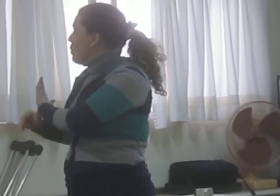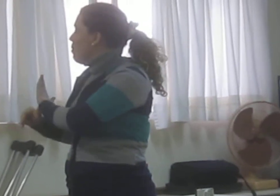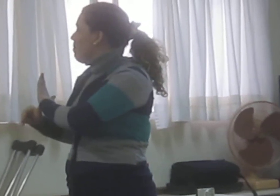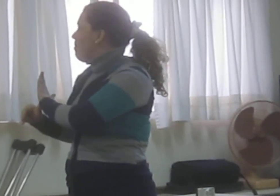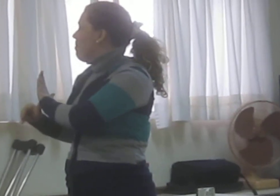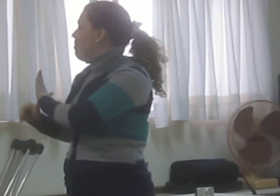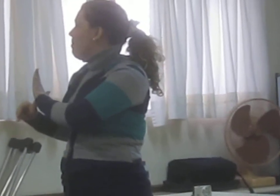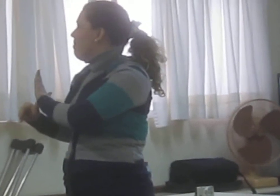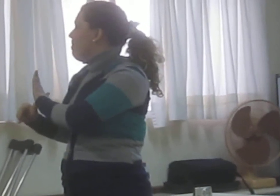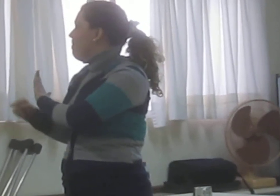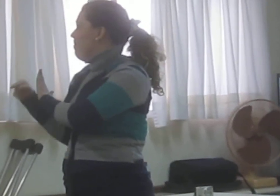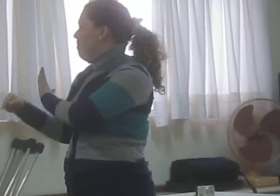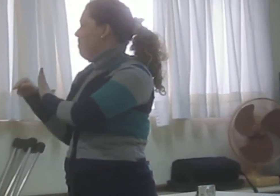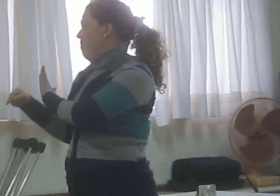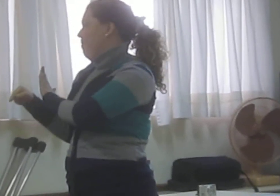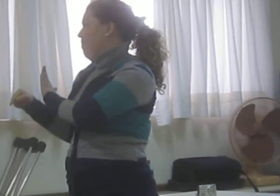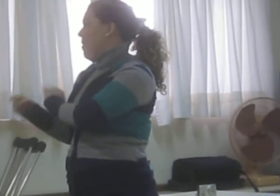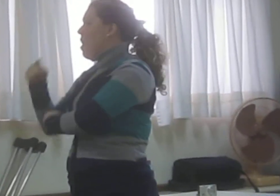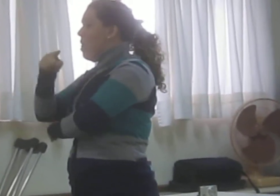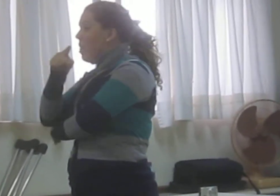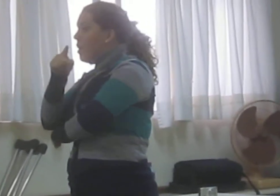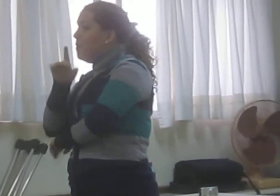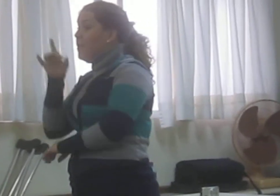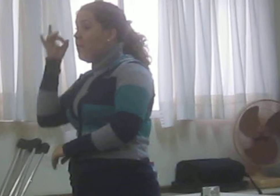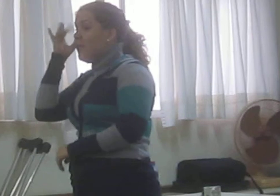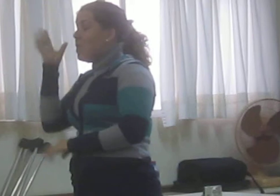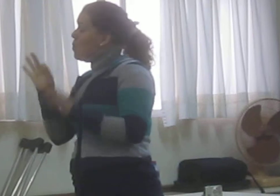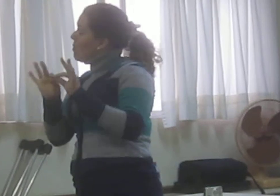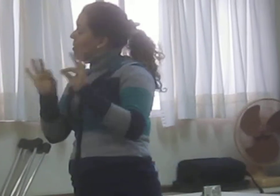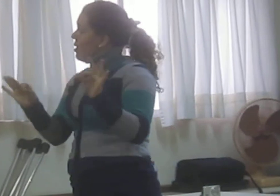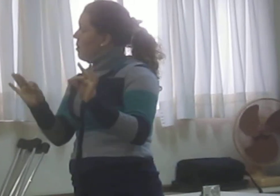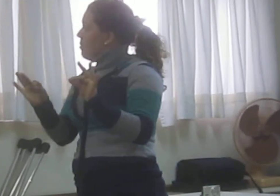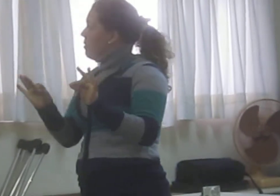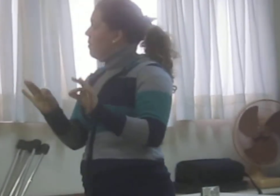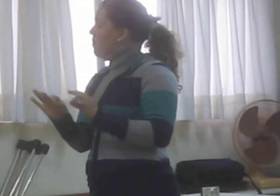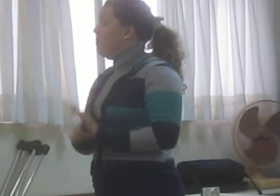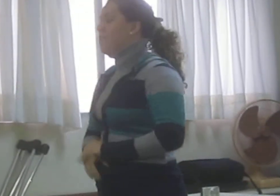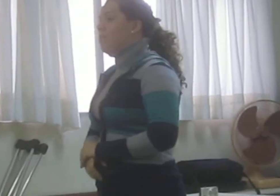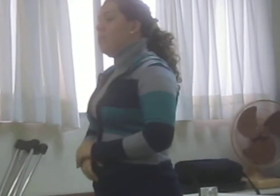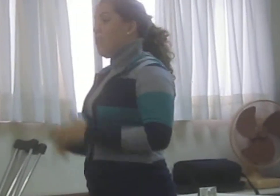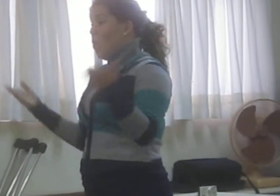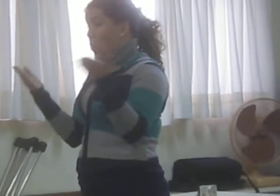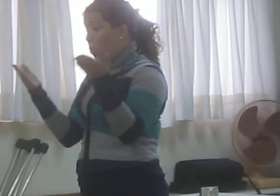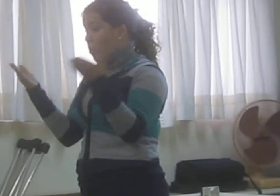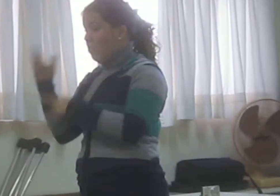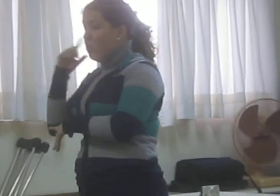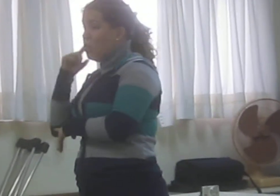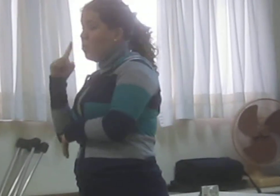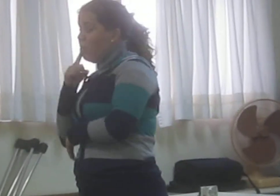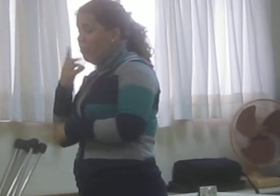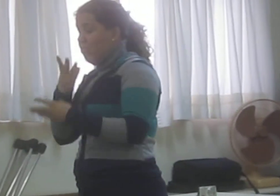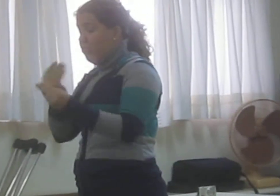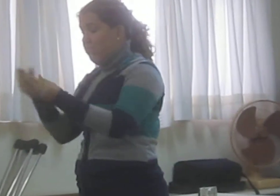daí eu venho a responder a sua pergunta. Hoje em dia, muitos surdos ainda estão realmente na questão mais